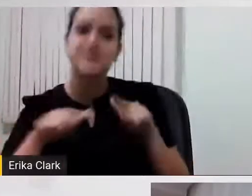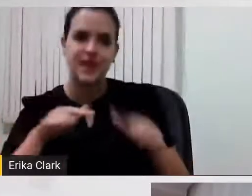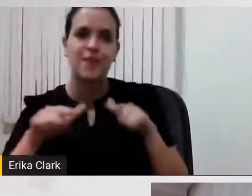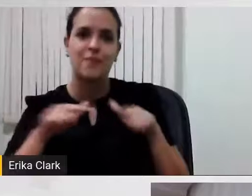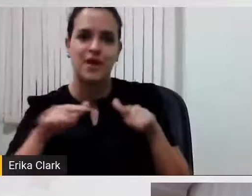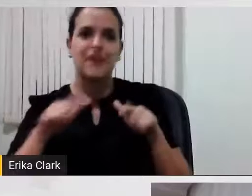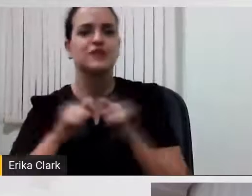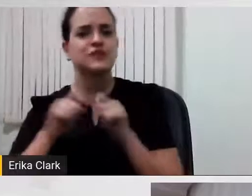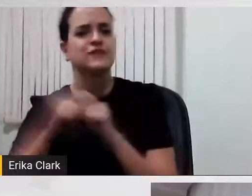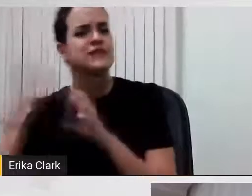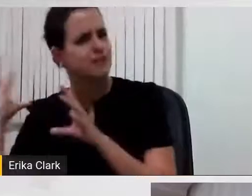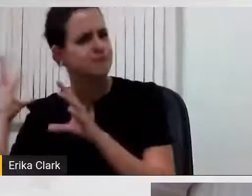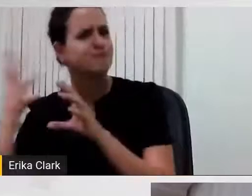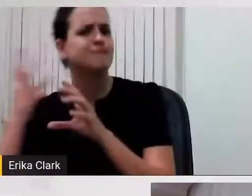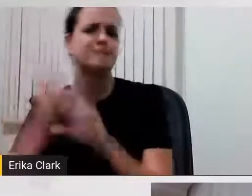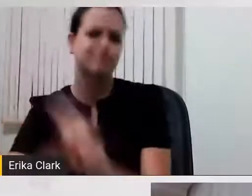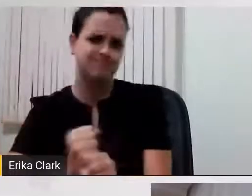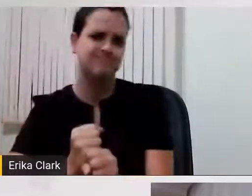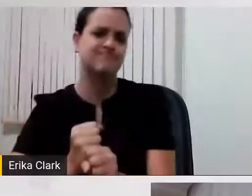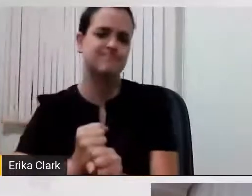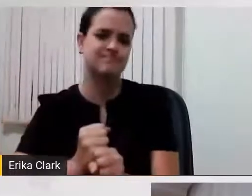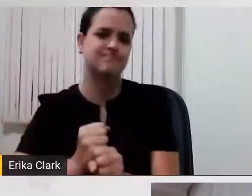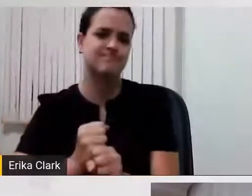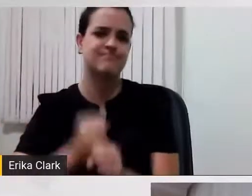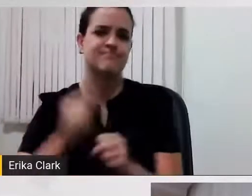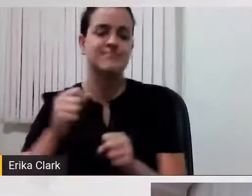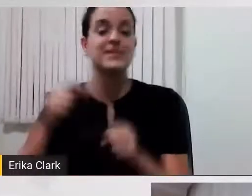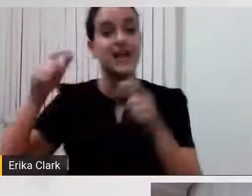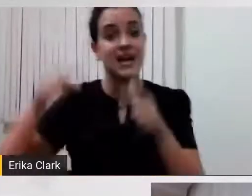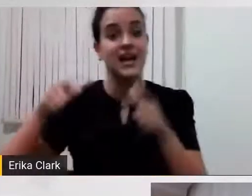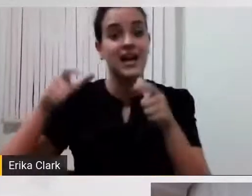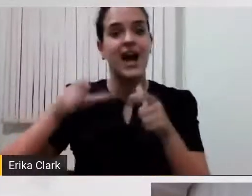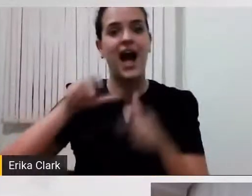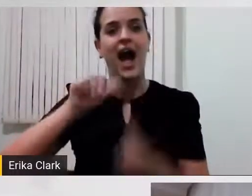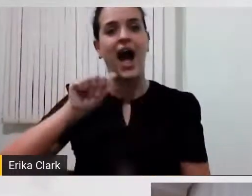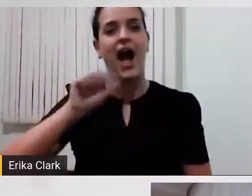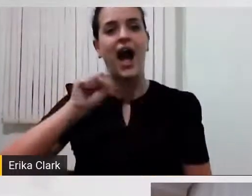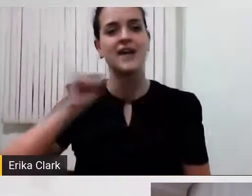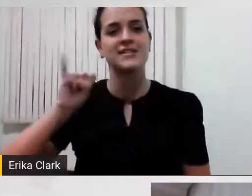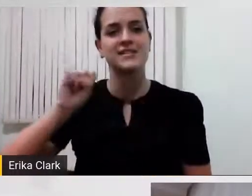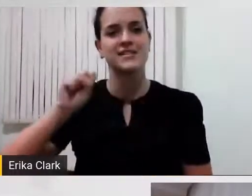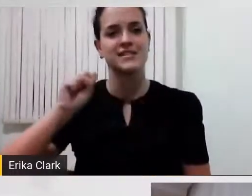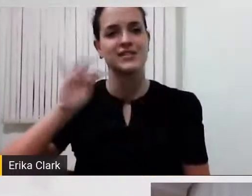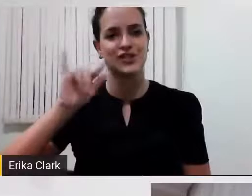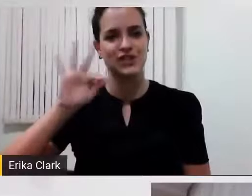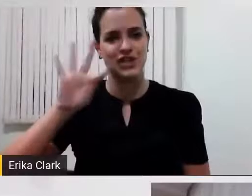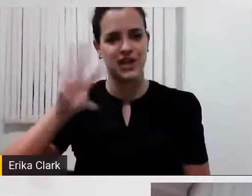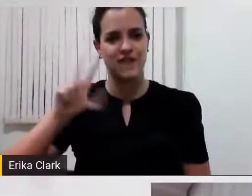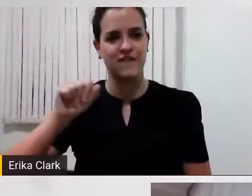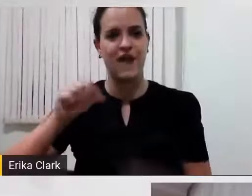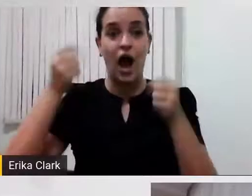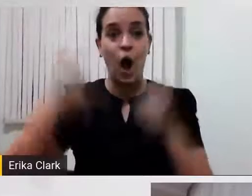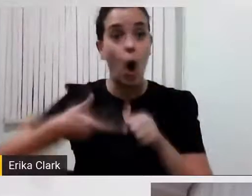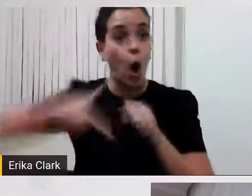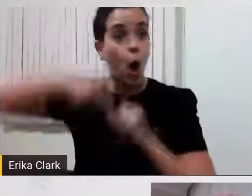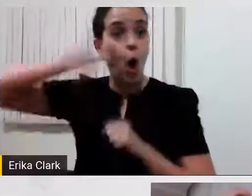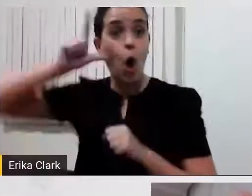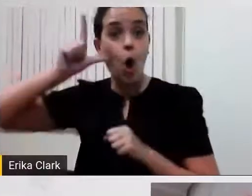anos. a assistiva ontem fez dez aninhos. Mas a gente já trabalha muito mais tempo. Parabéns! Então, foi uma